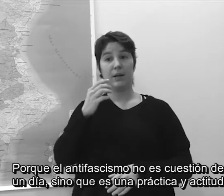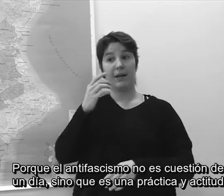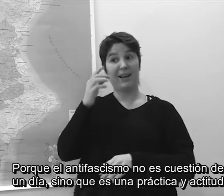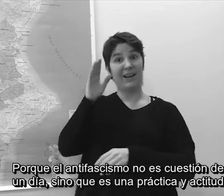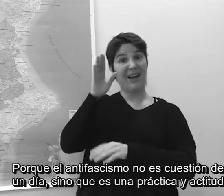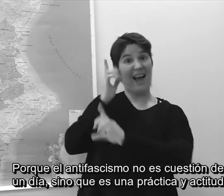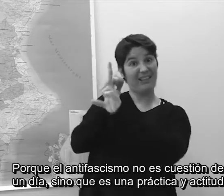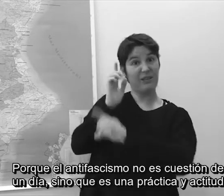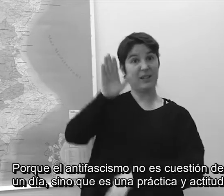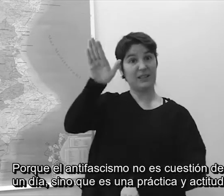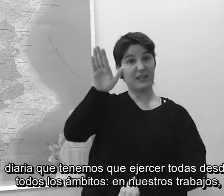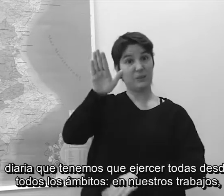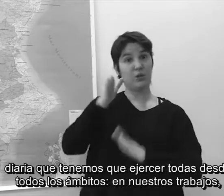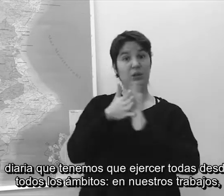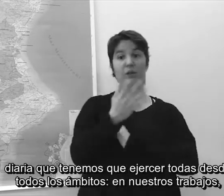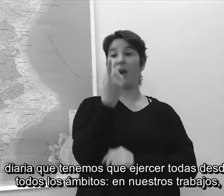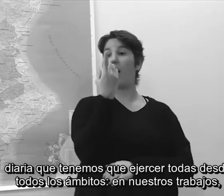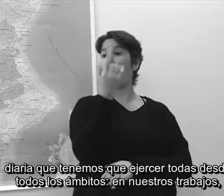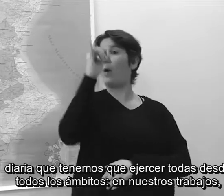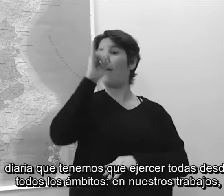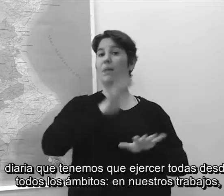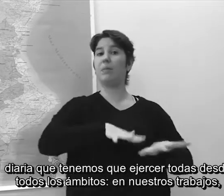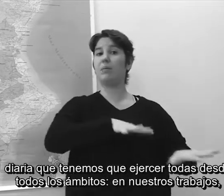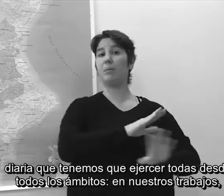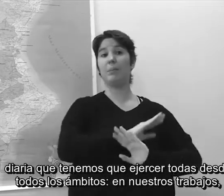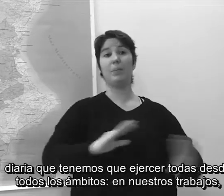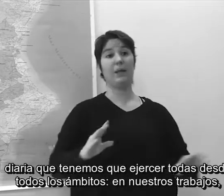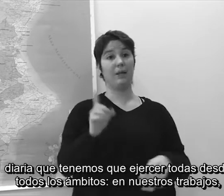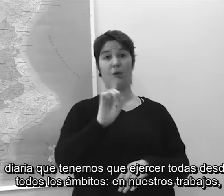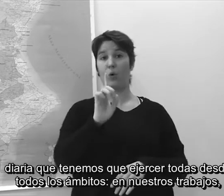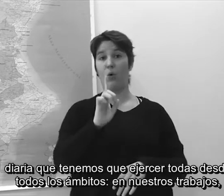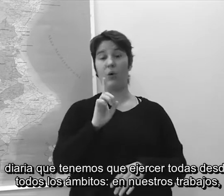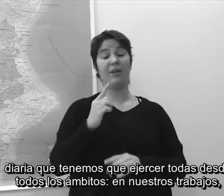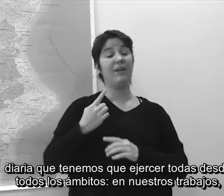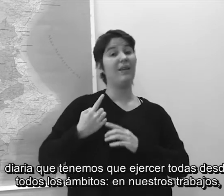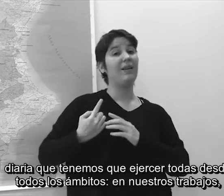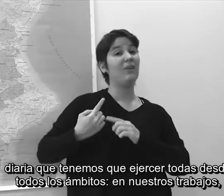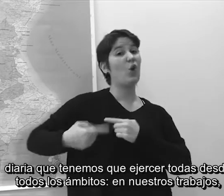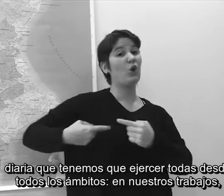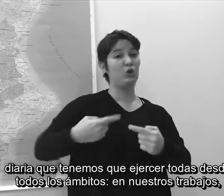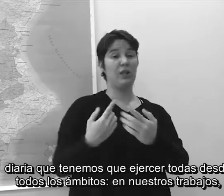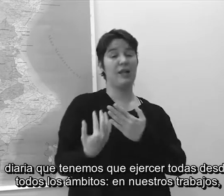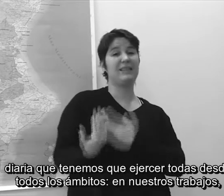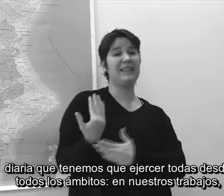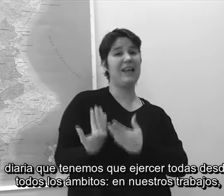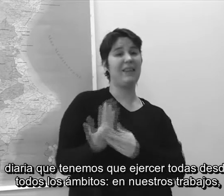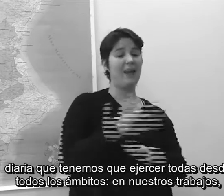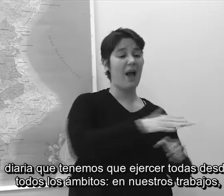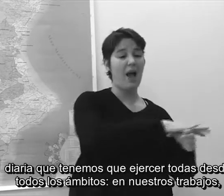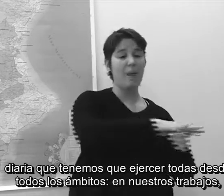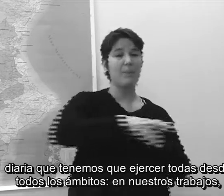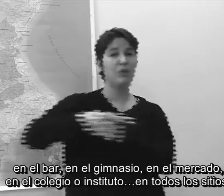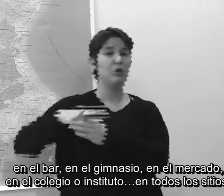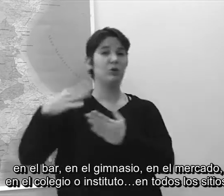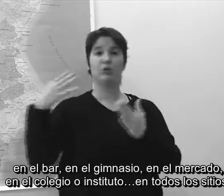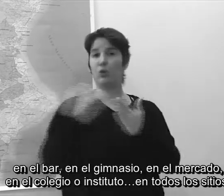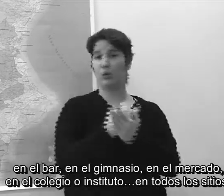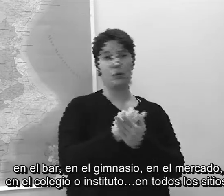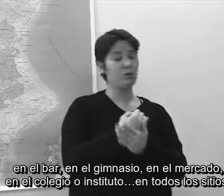pràctica i actitud diària que hem d'exercir totes des de tots els àmbits. A les nostres feines, al